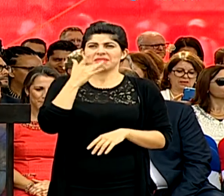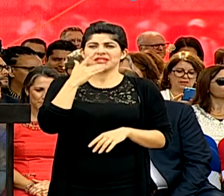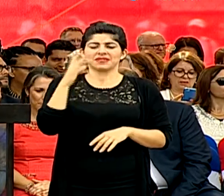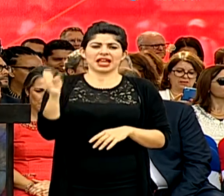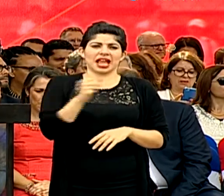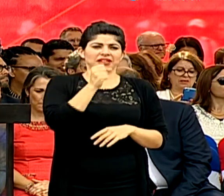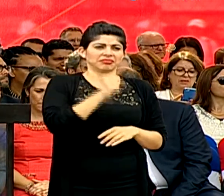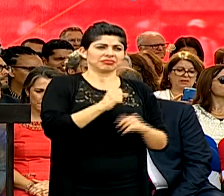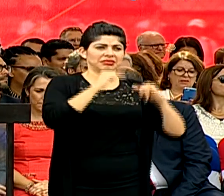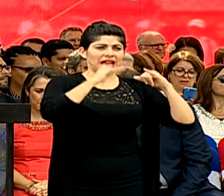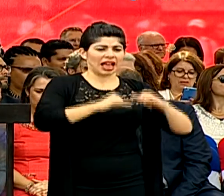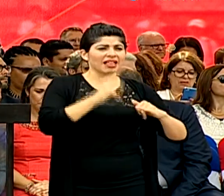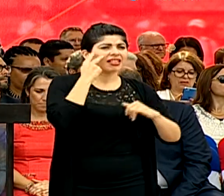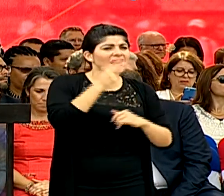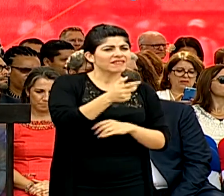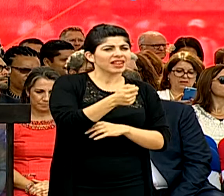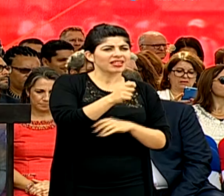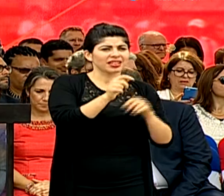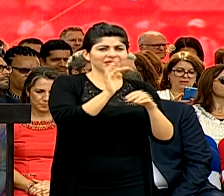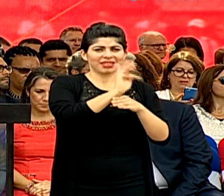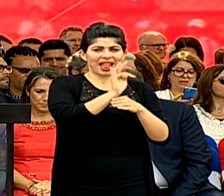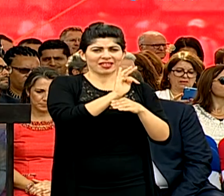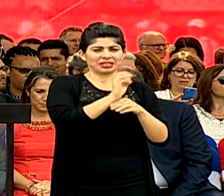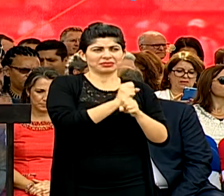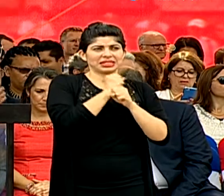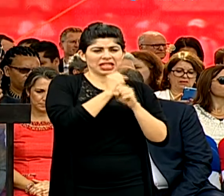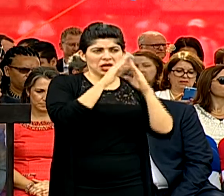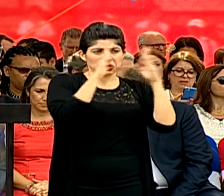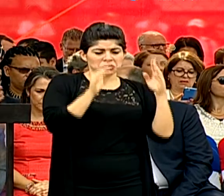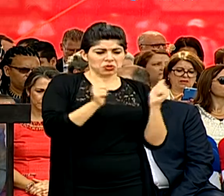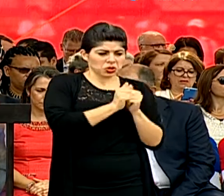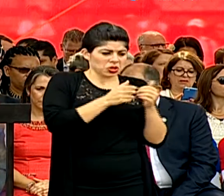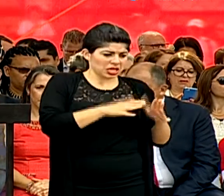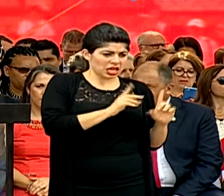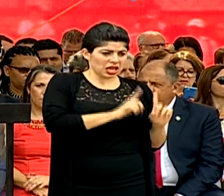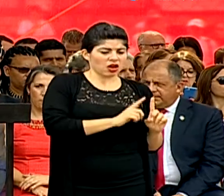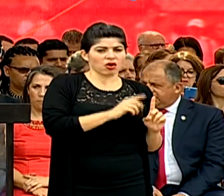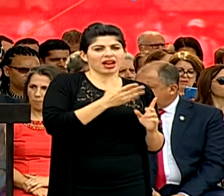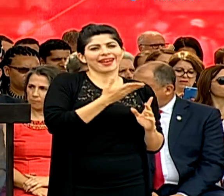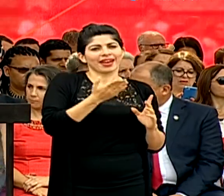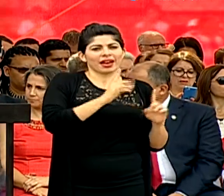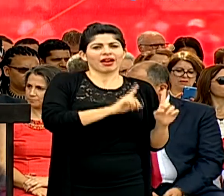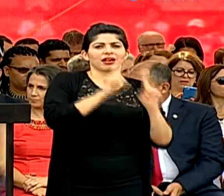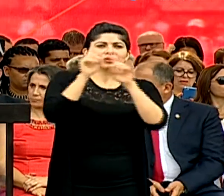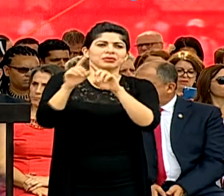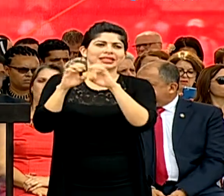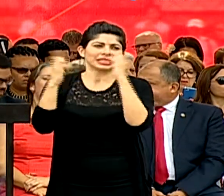quedarse a verlo por televisión, seguro, con su hijo, en vez de llevarlo a un estadio.